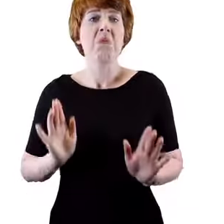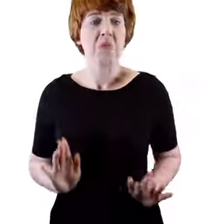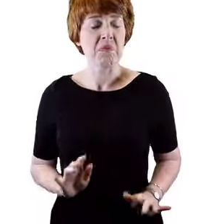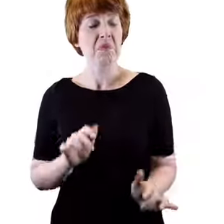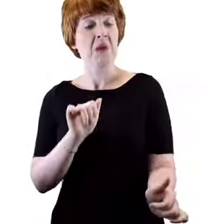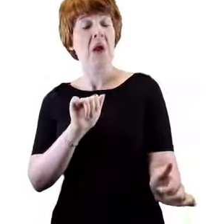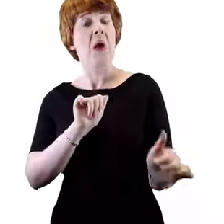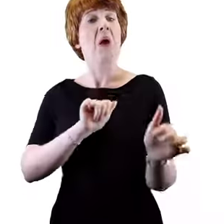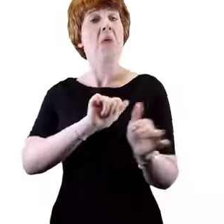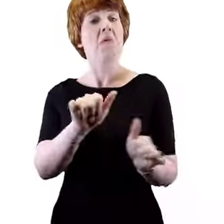Diolch.